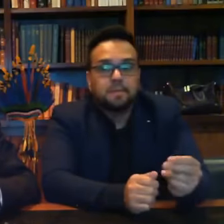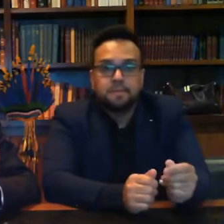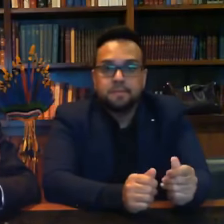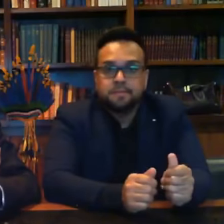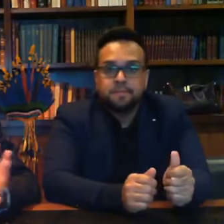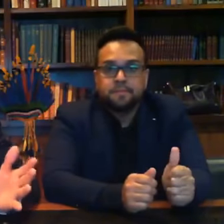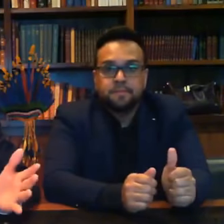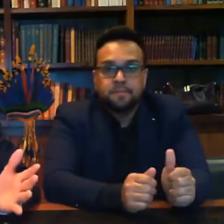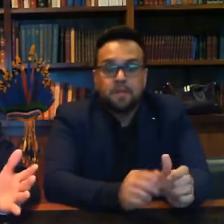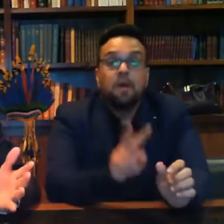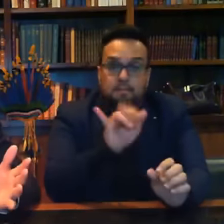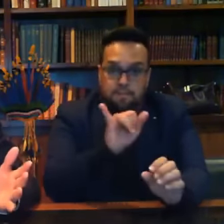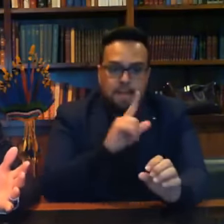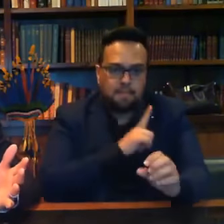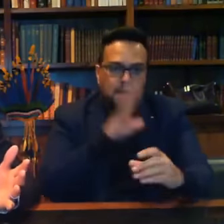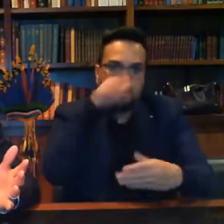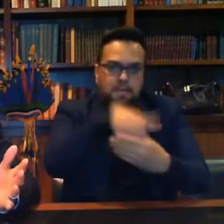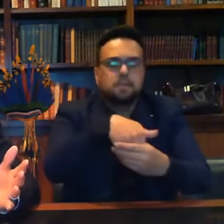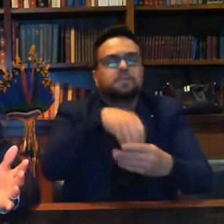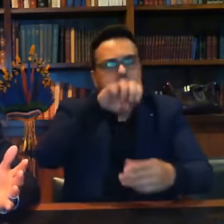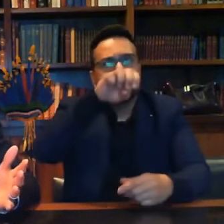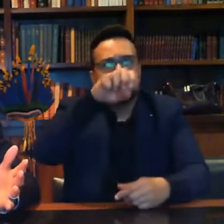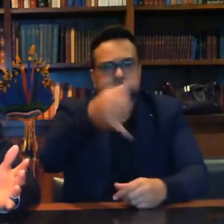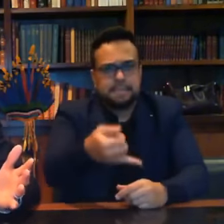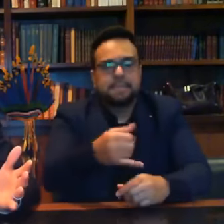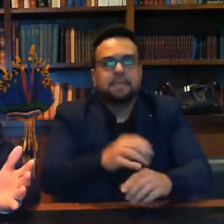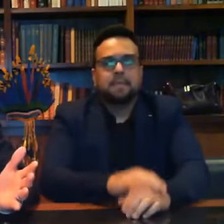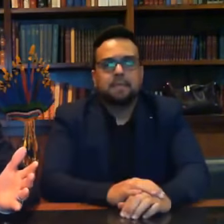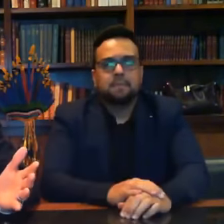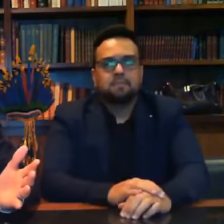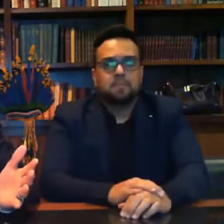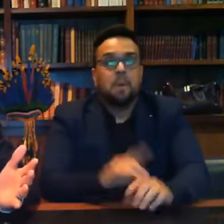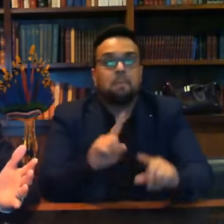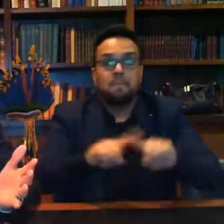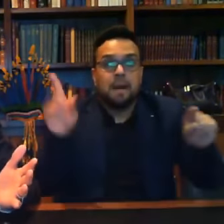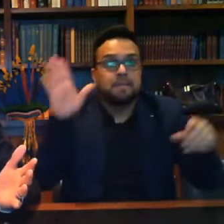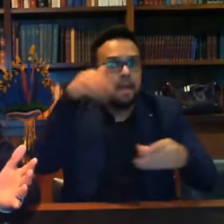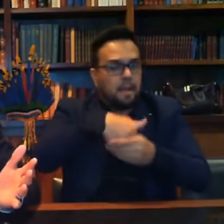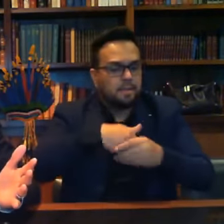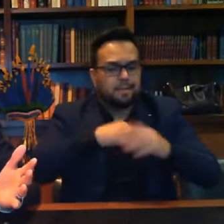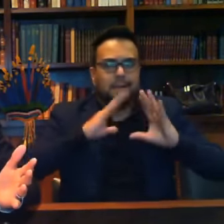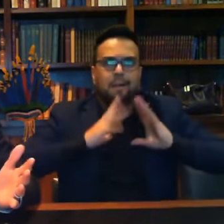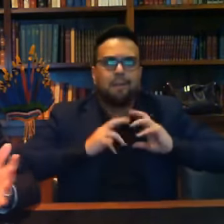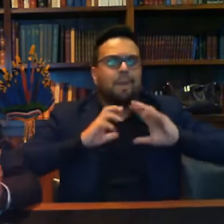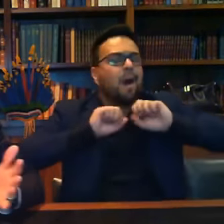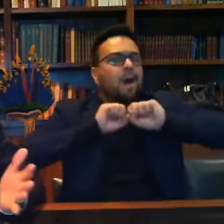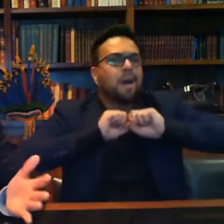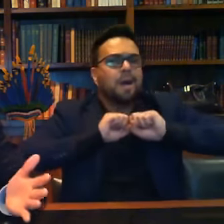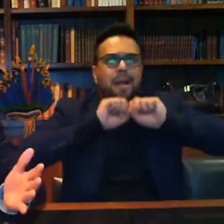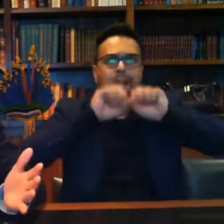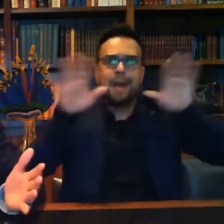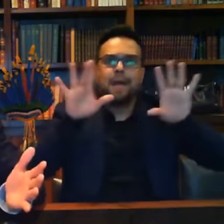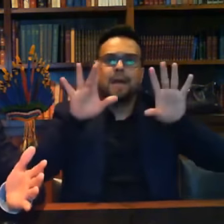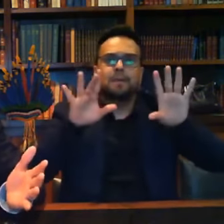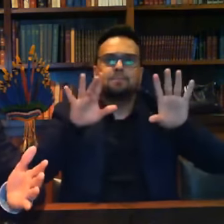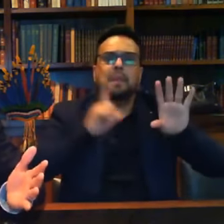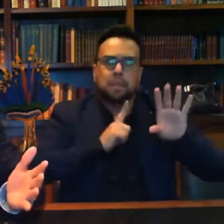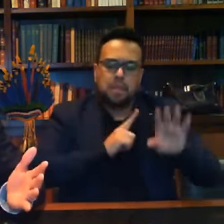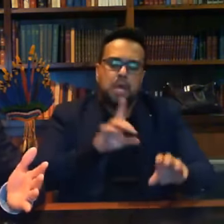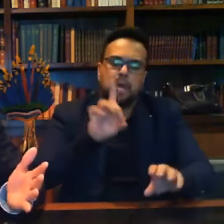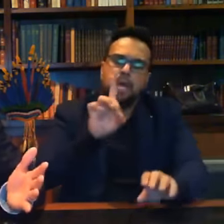Vamos ter eleições? Vamos ter eleições. Mas eleições ripas, eleições democráticas,